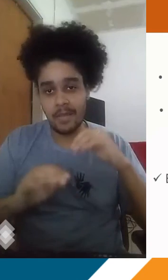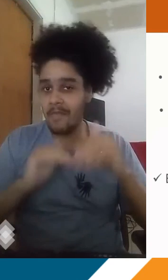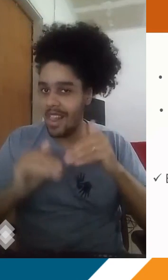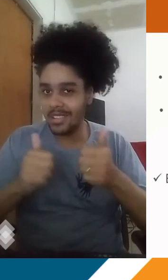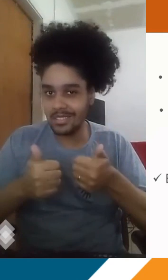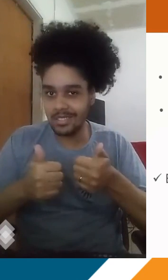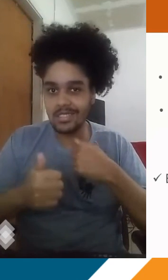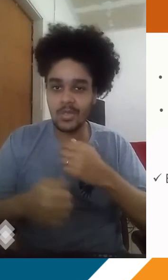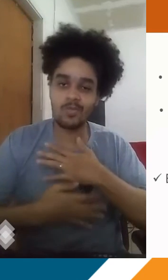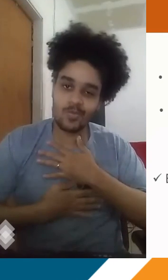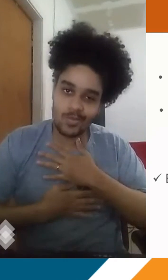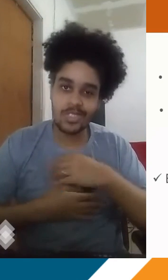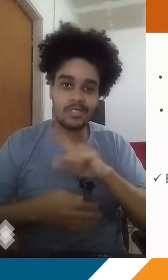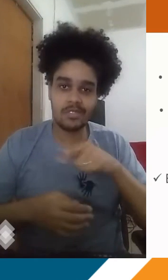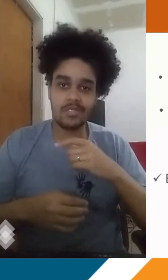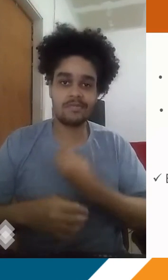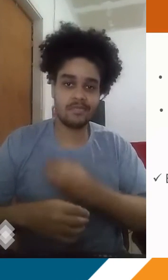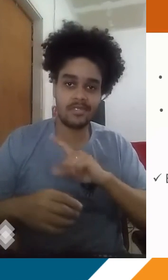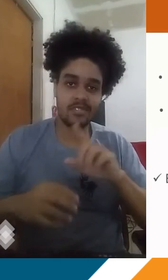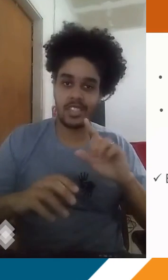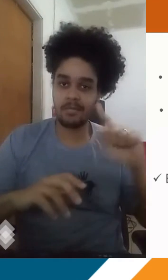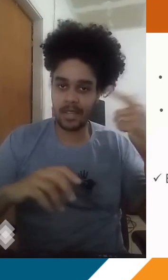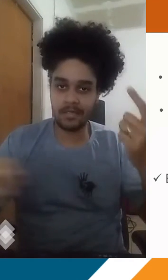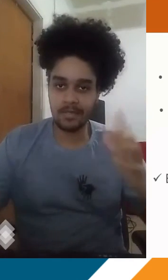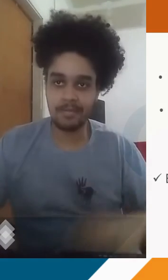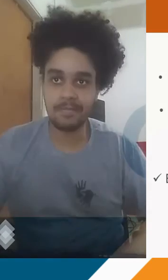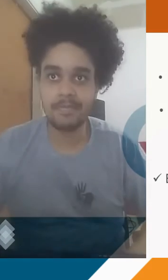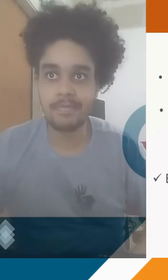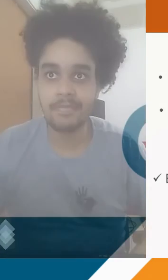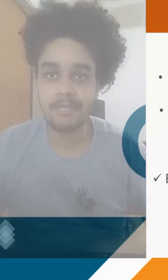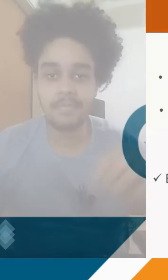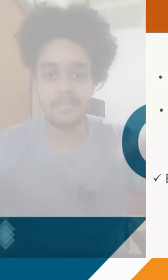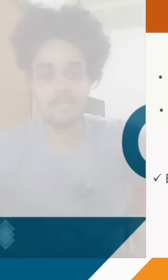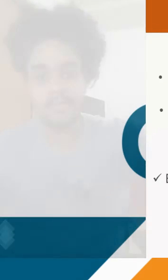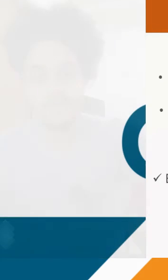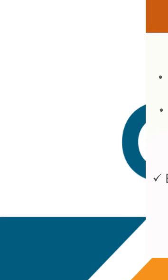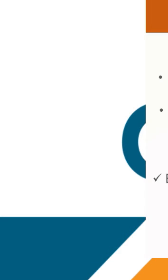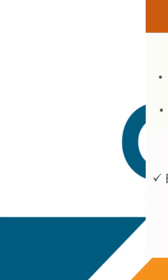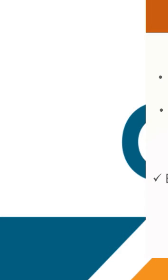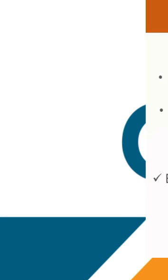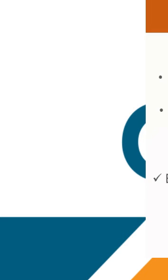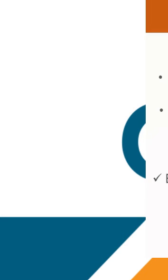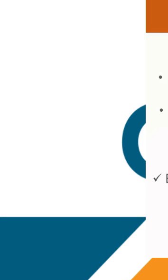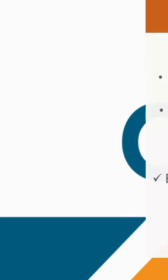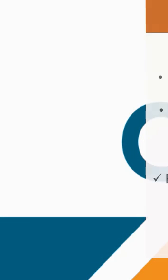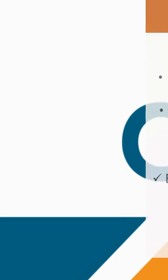geografia aqui pelo canal do Pré-Vestibular Social do CIDERD. Beleza? Foi um prazer estar com vocês e até